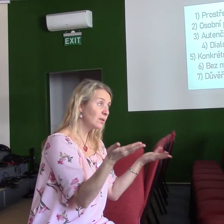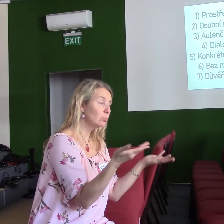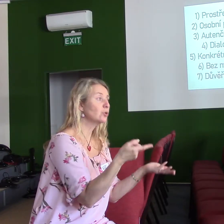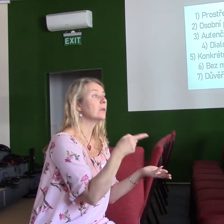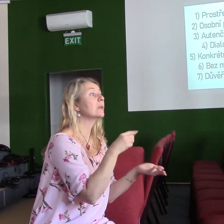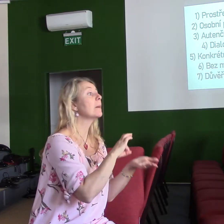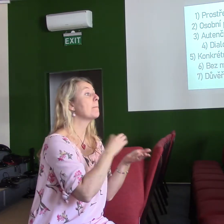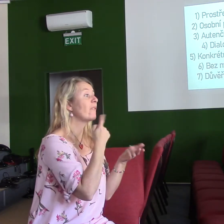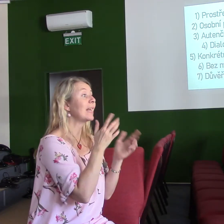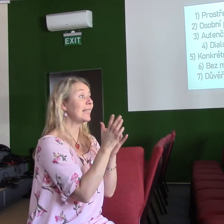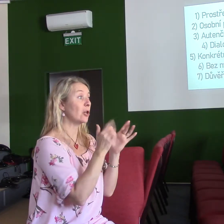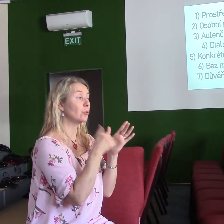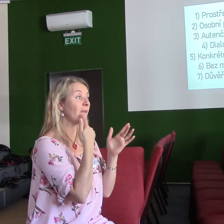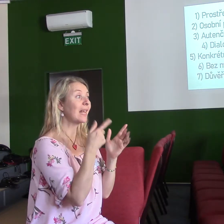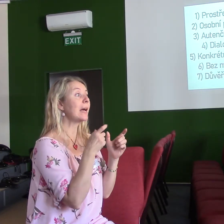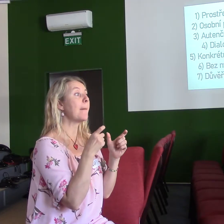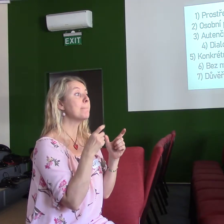mladému učeníkovi Timoteovi.